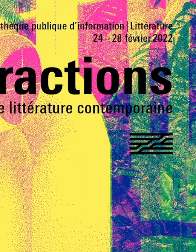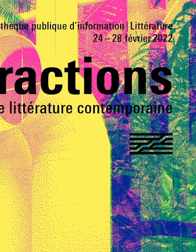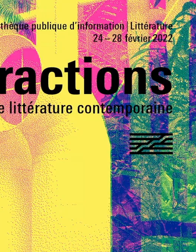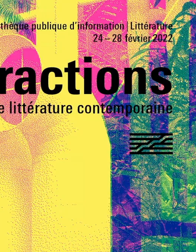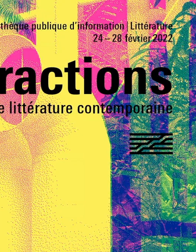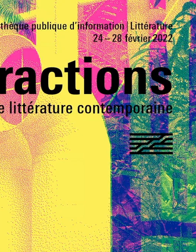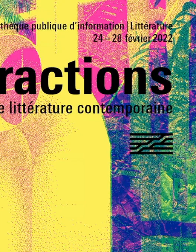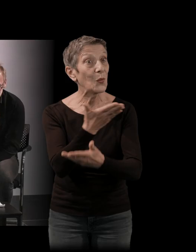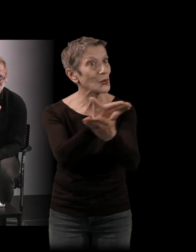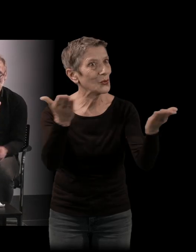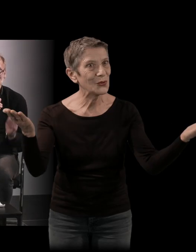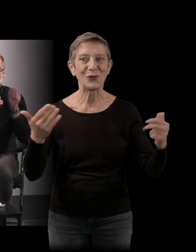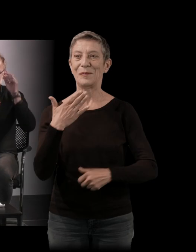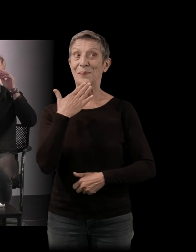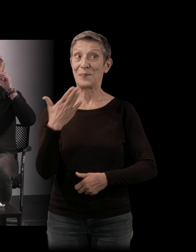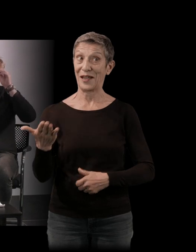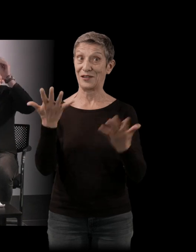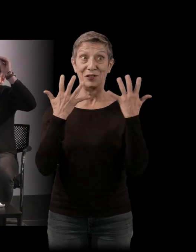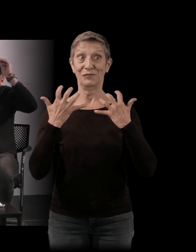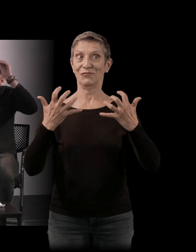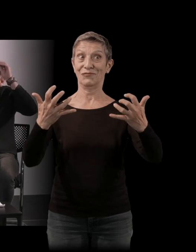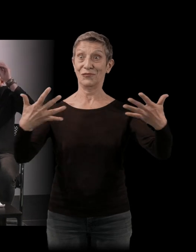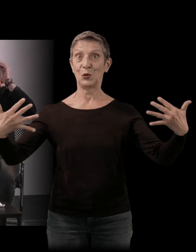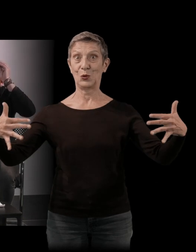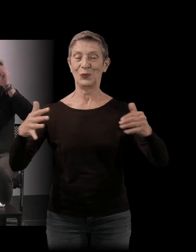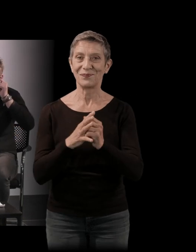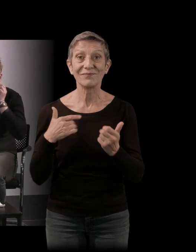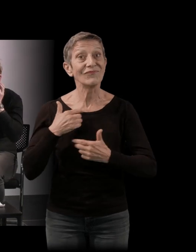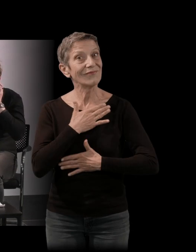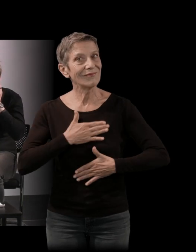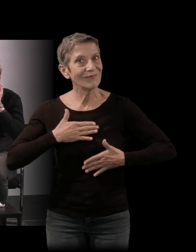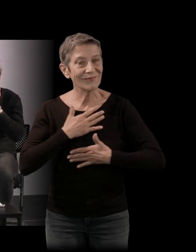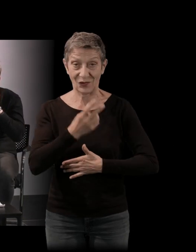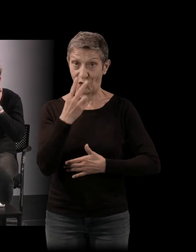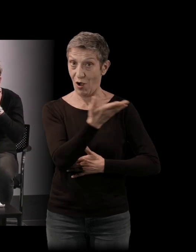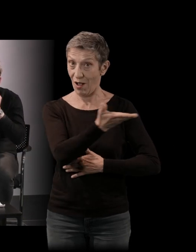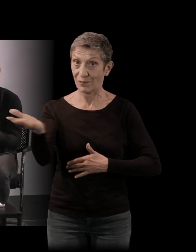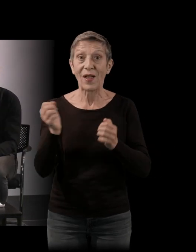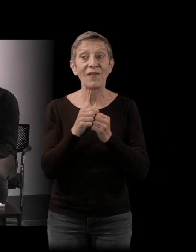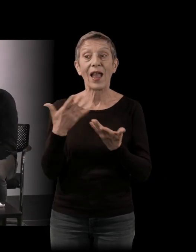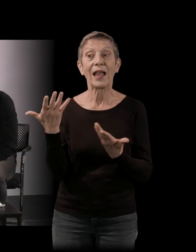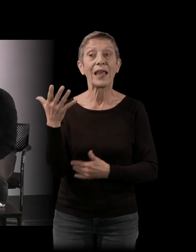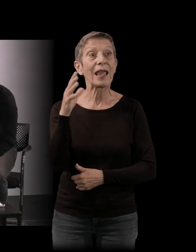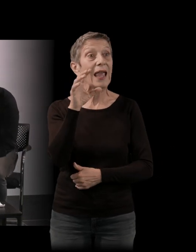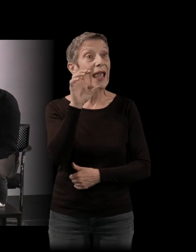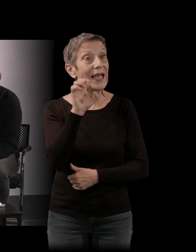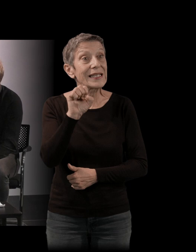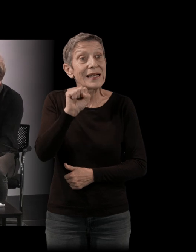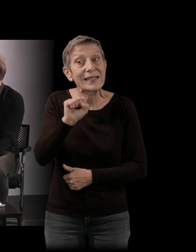Thank very for your presence, I'm happy to meet you with Estelle Sarah Bull. Hello Estelle Sarah, welcome.